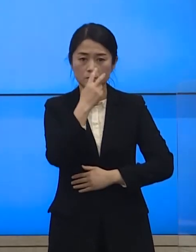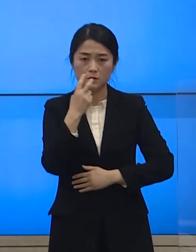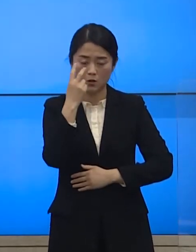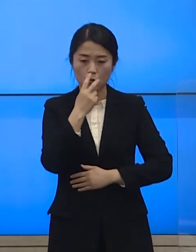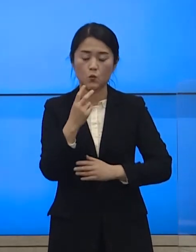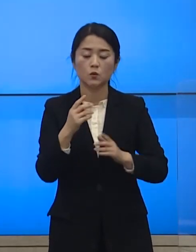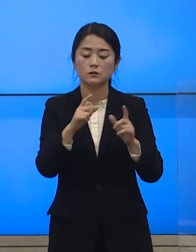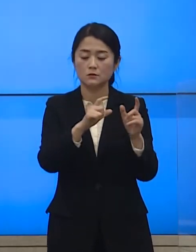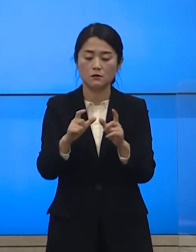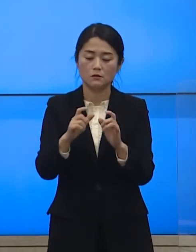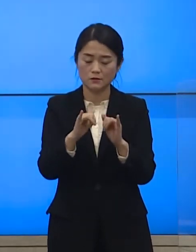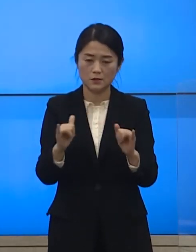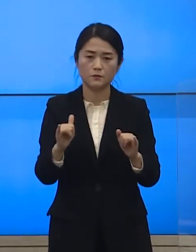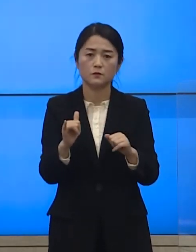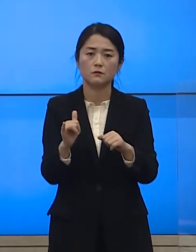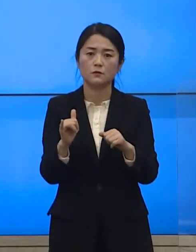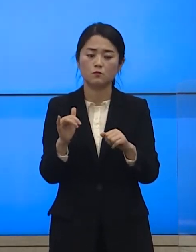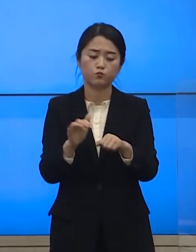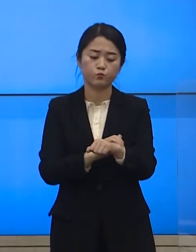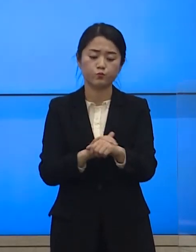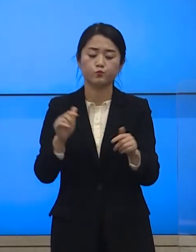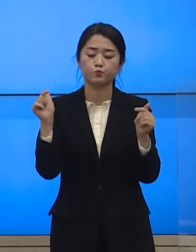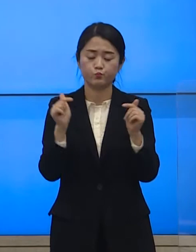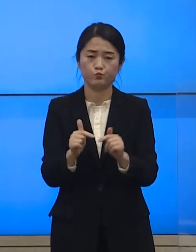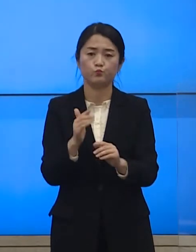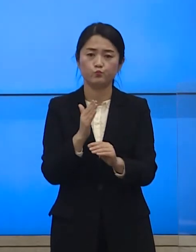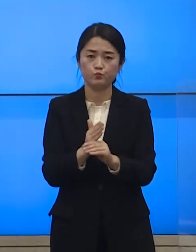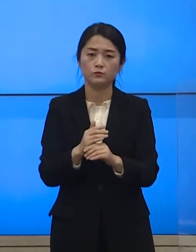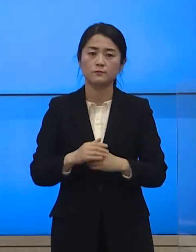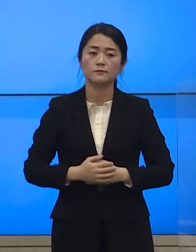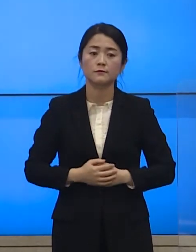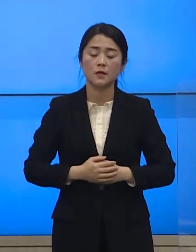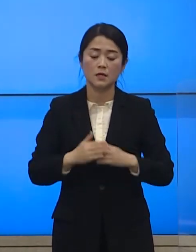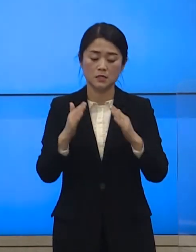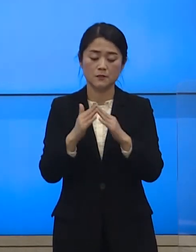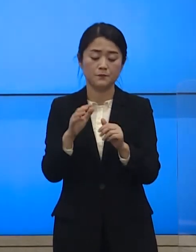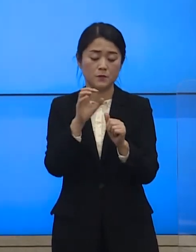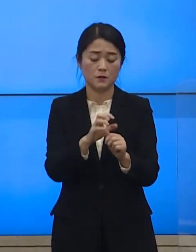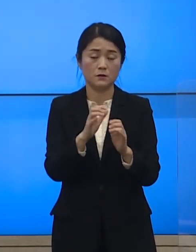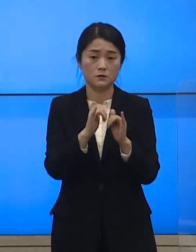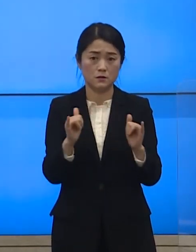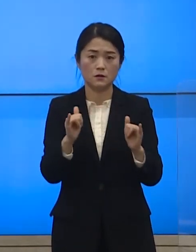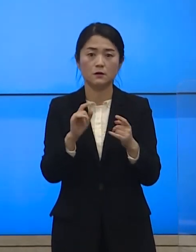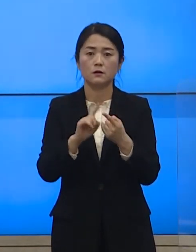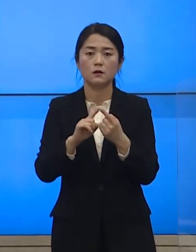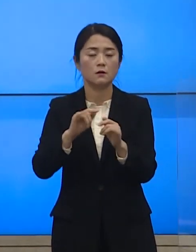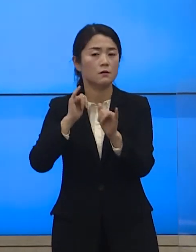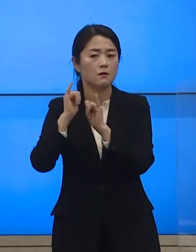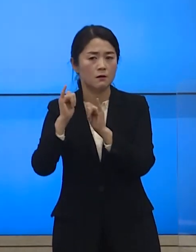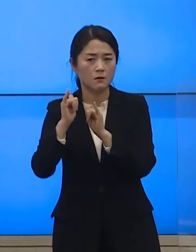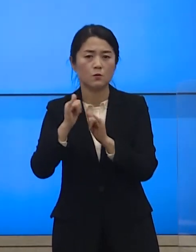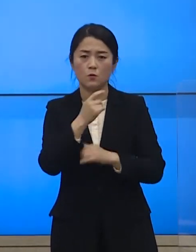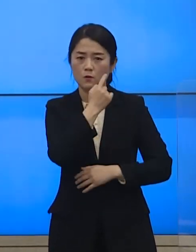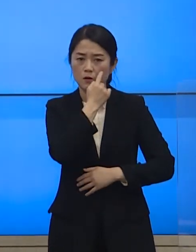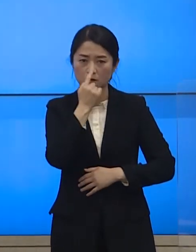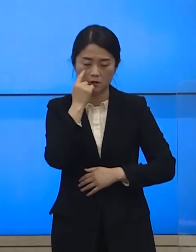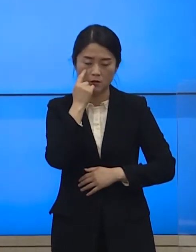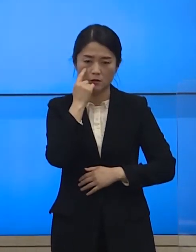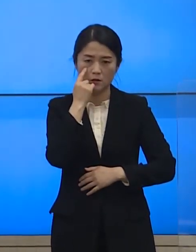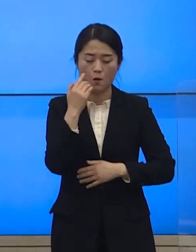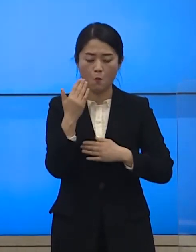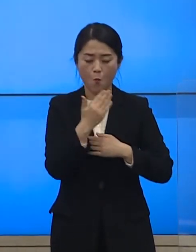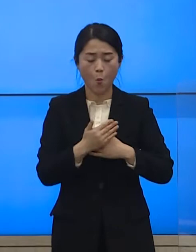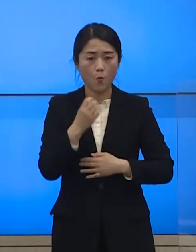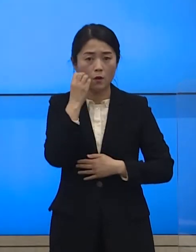불편을 최소화했습니다 자가검기자에 대한 모니터링도 강화해 증상 여부를